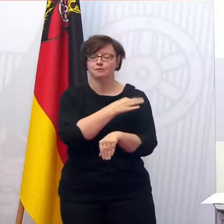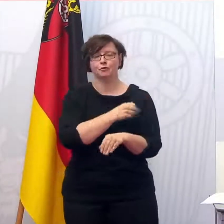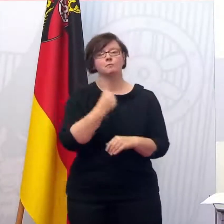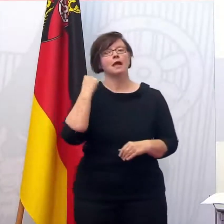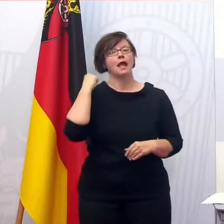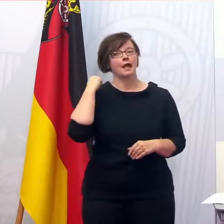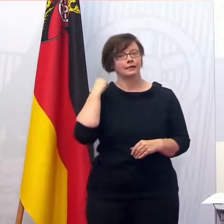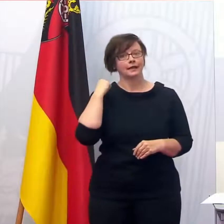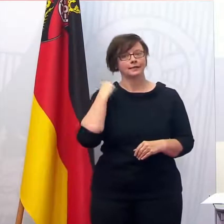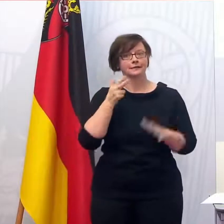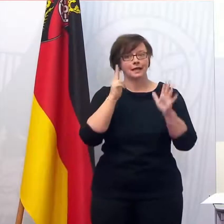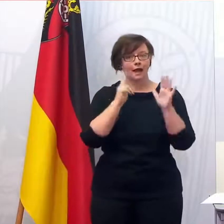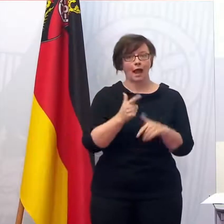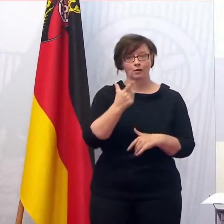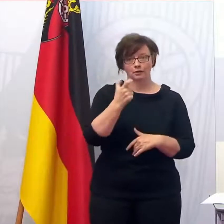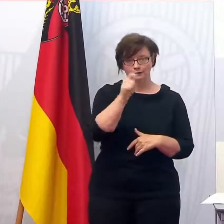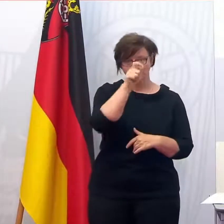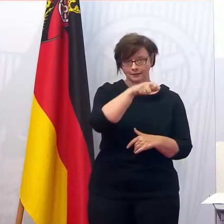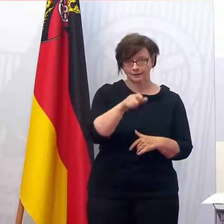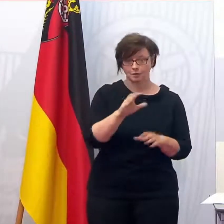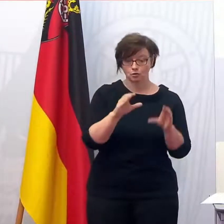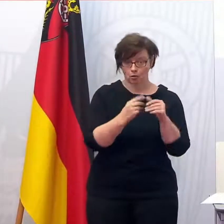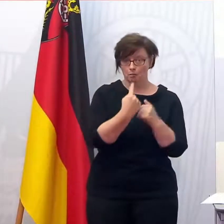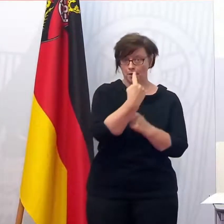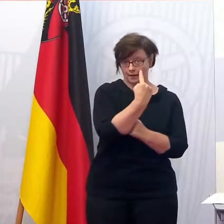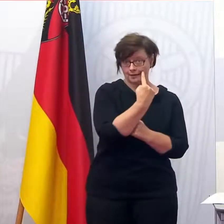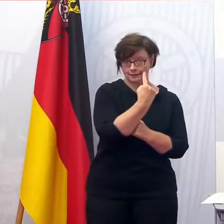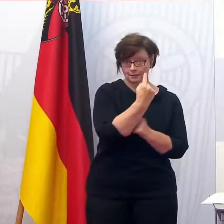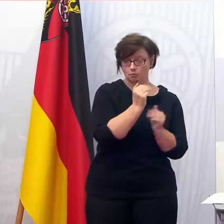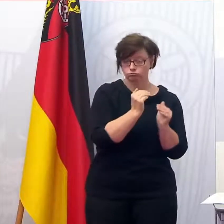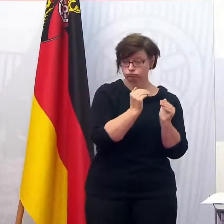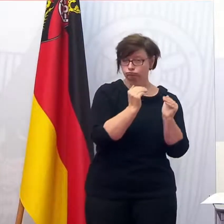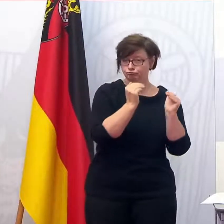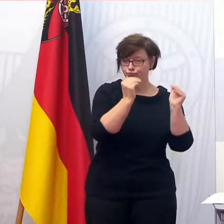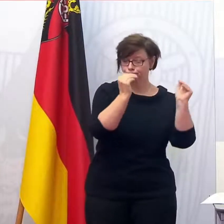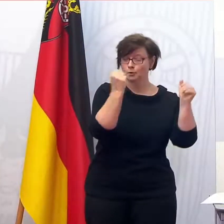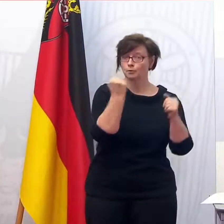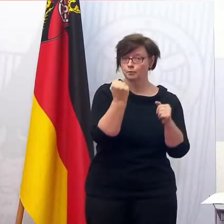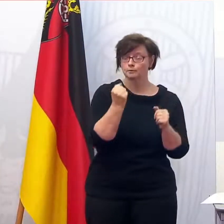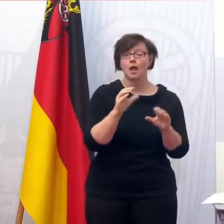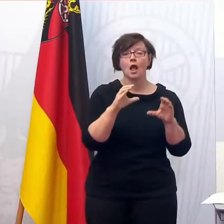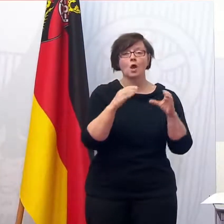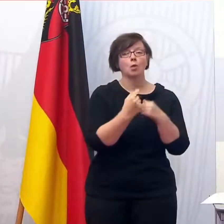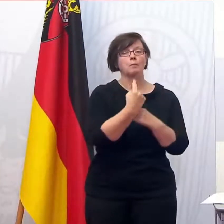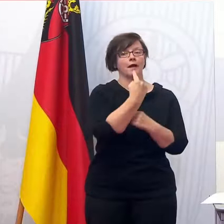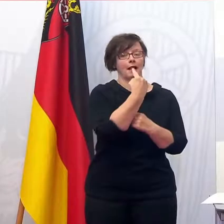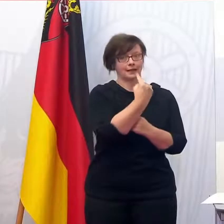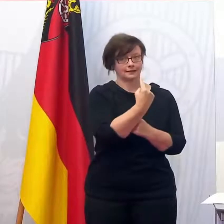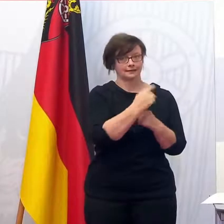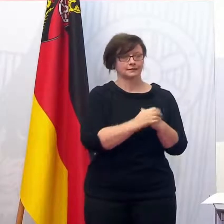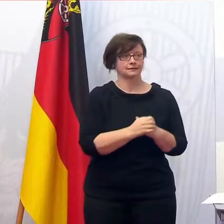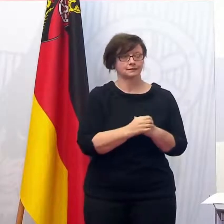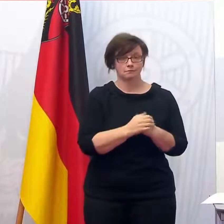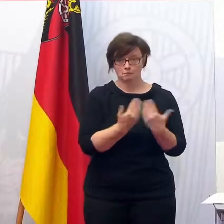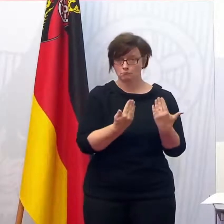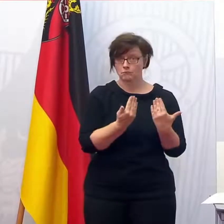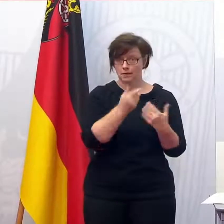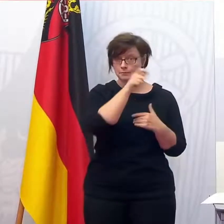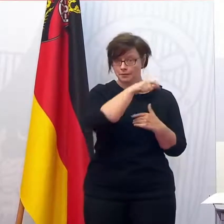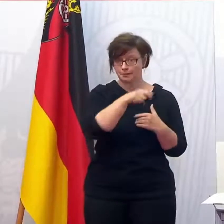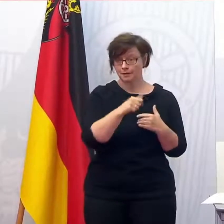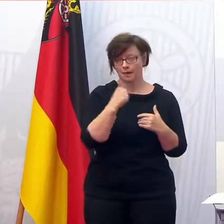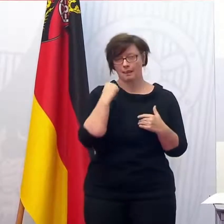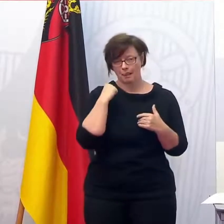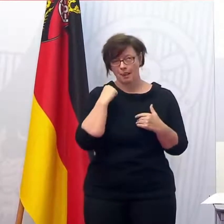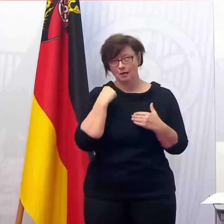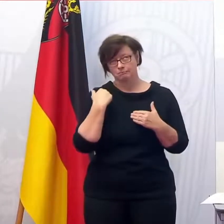820 Menschen in der Priorität Gruppe 1. Also es steigt weiterhin an in der Priorität Gruppe 1. Es gibt immer noch Menschen, die sich dann